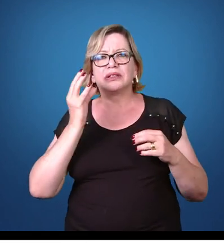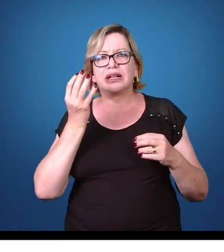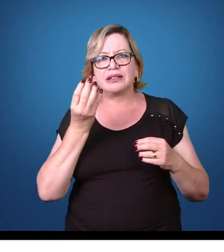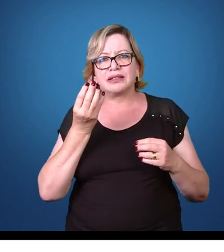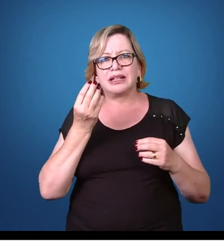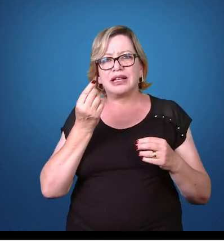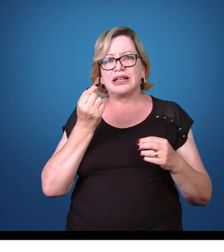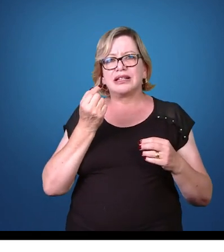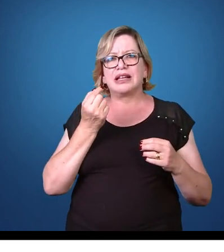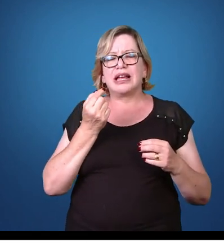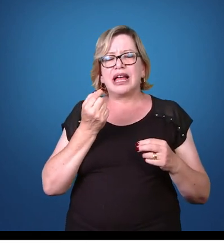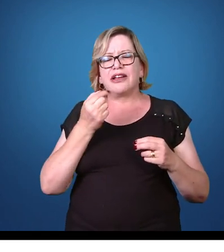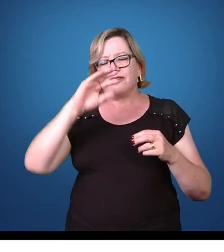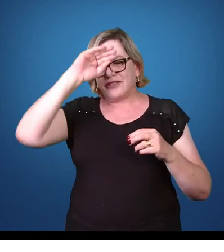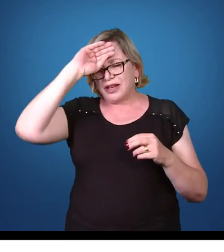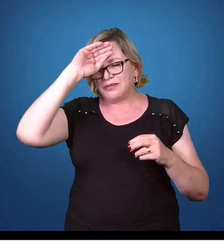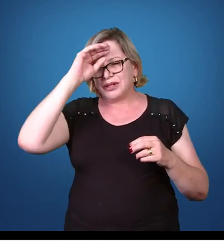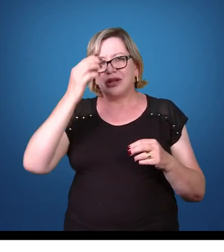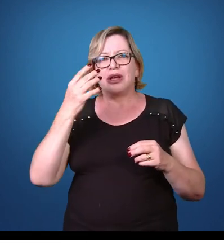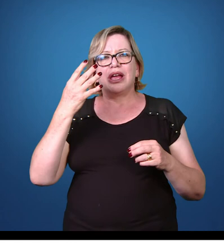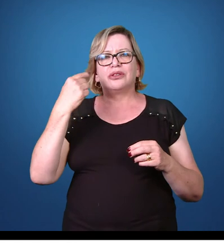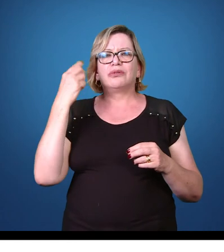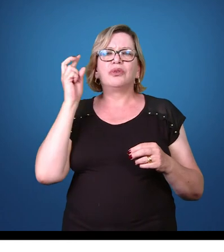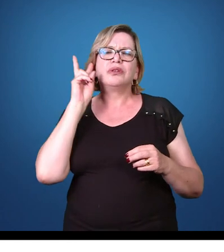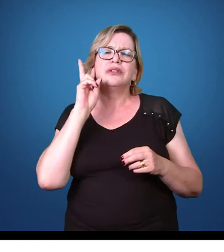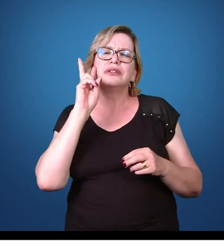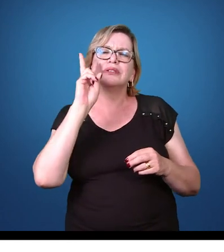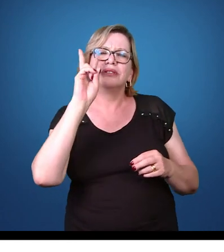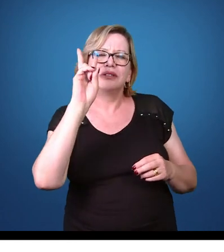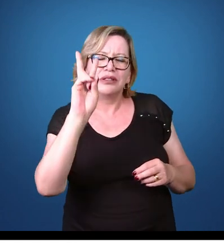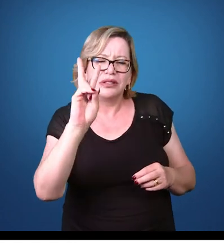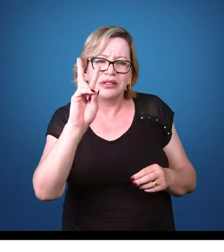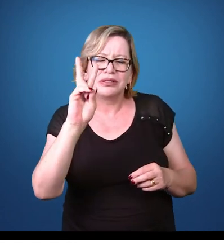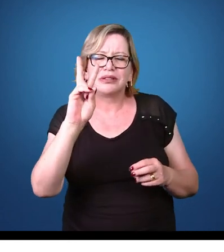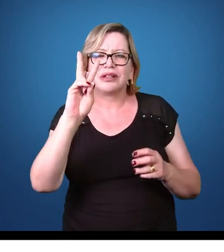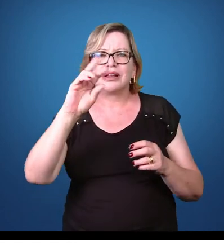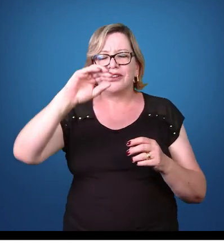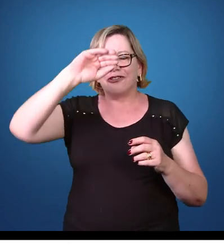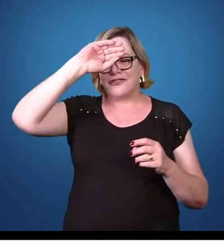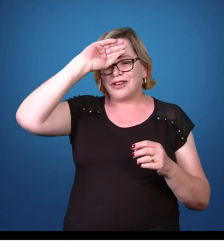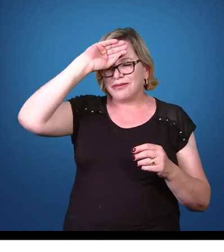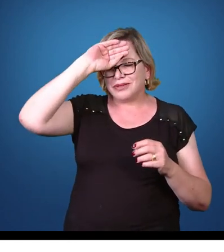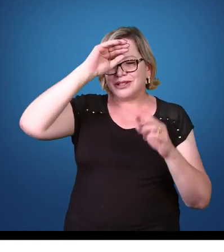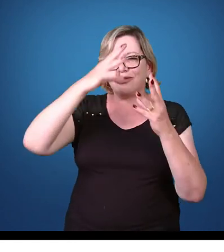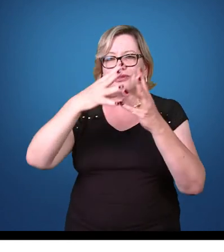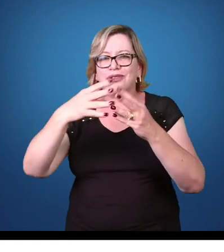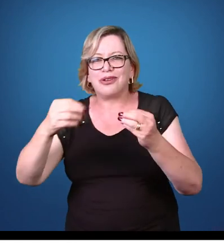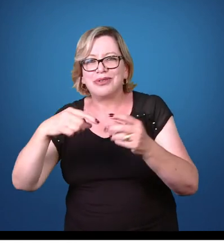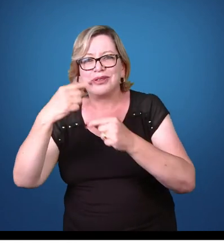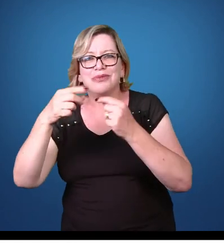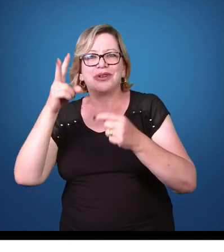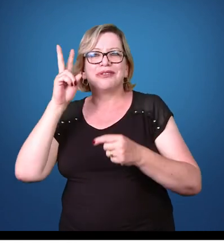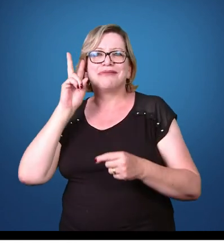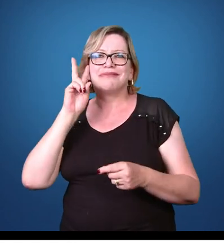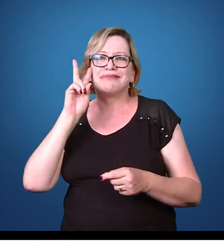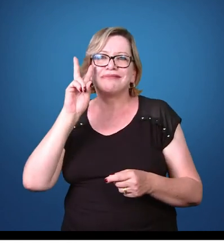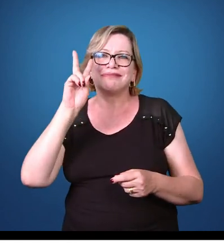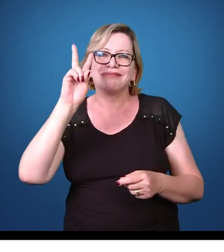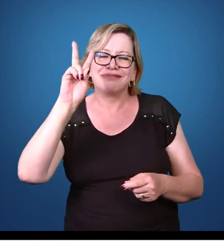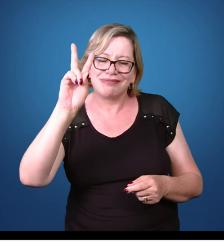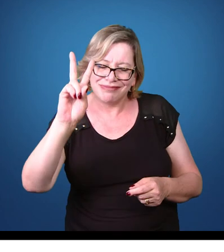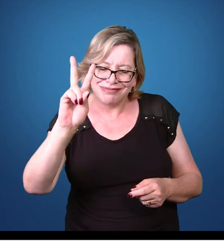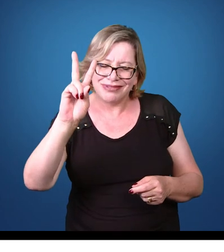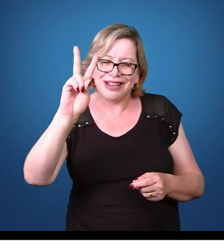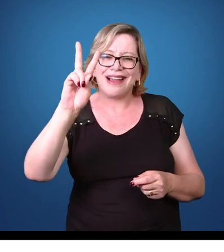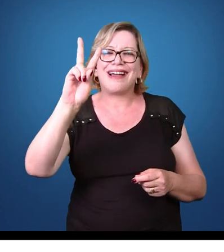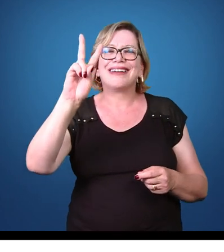ser de 40 em 48 horas. ou seja, de 48 horas ocorre uma febre. Essa febre passa, depois de